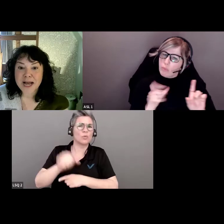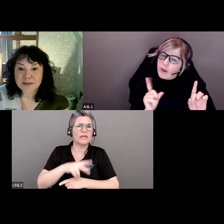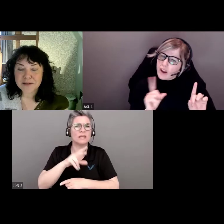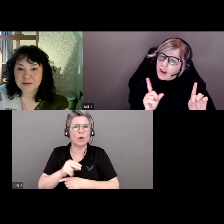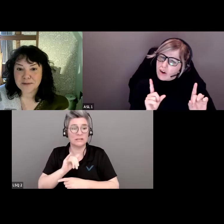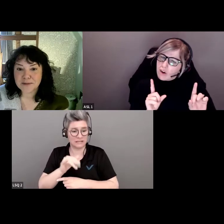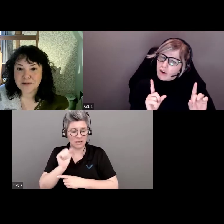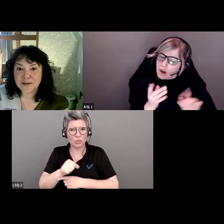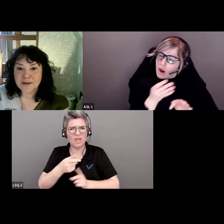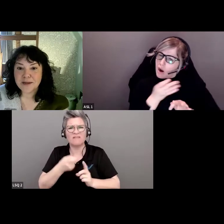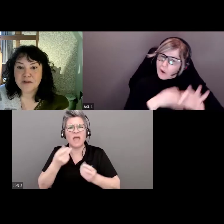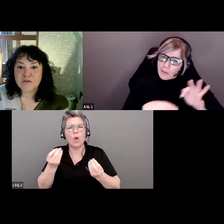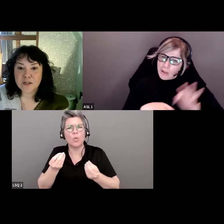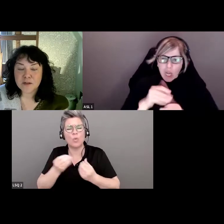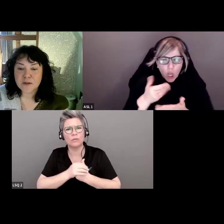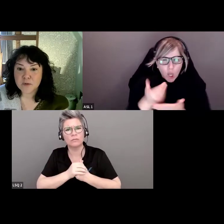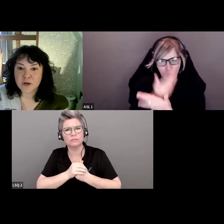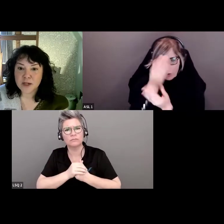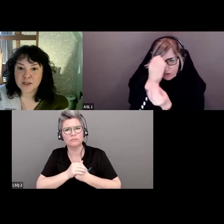d'où viennent-ils?